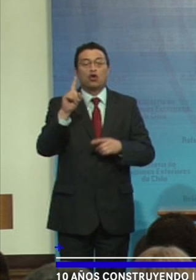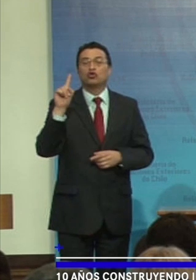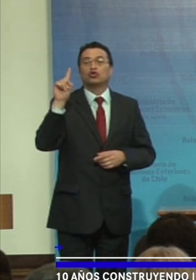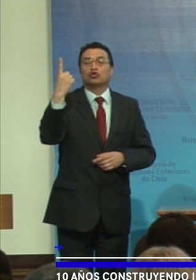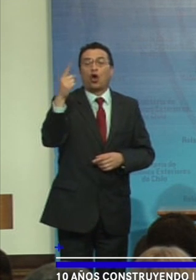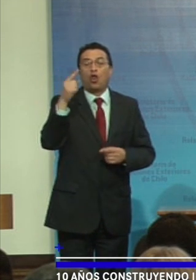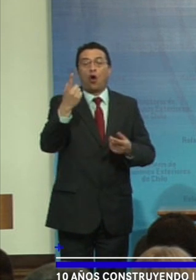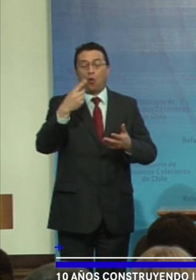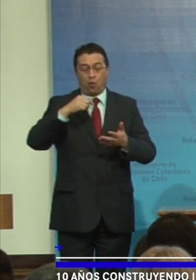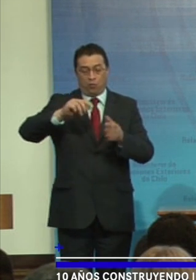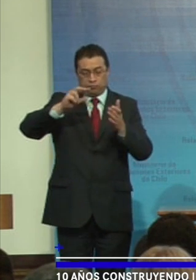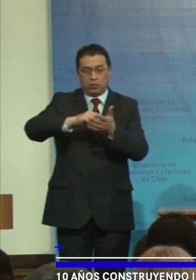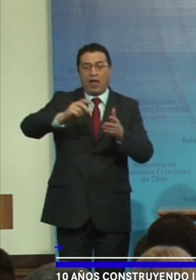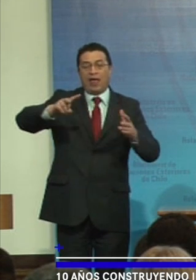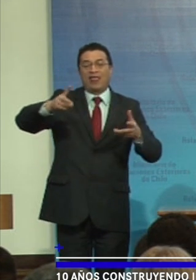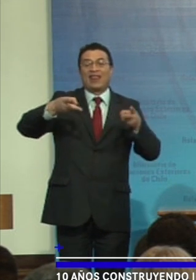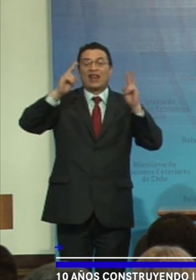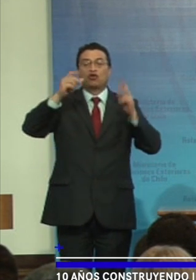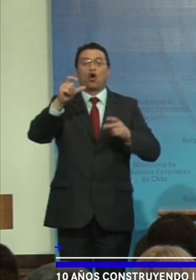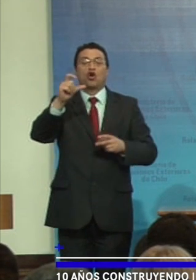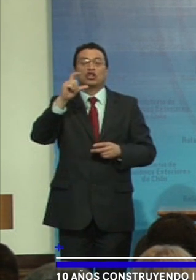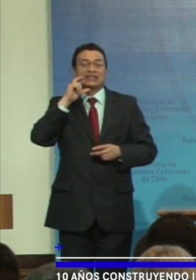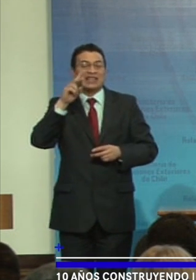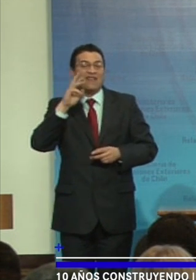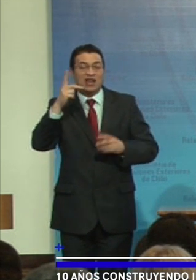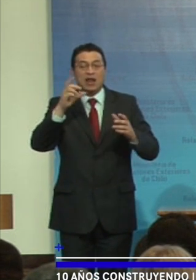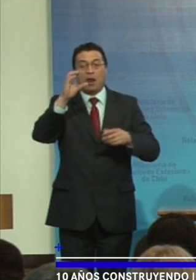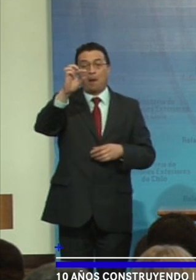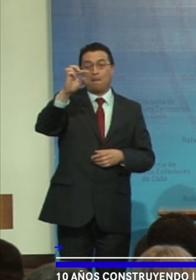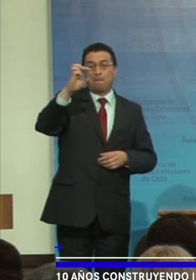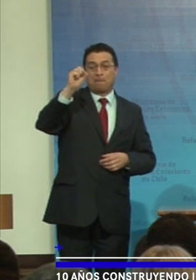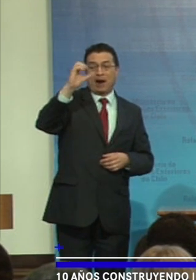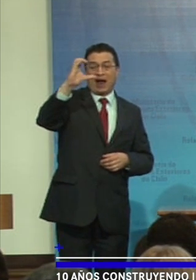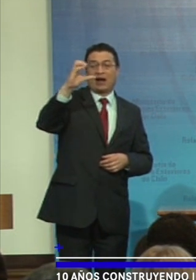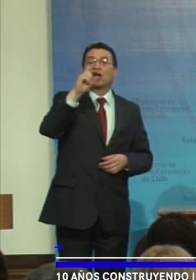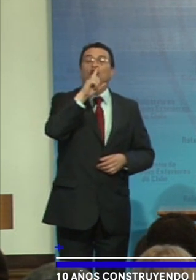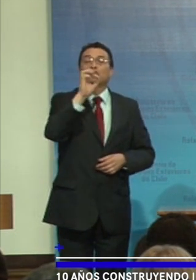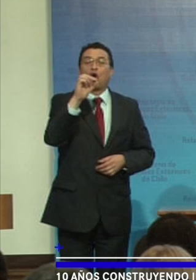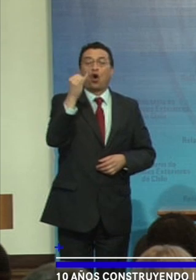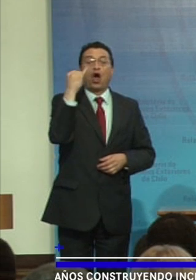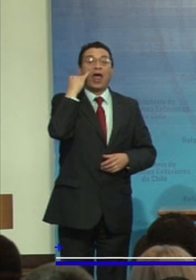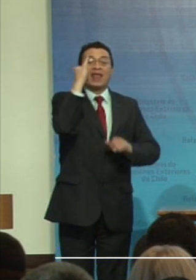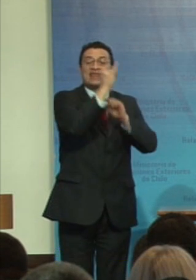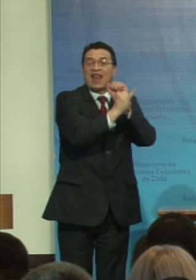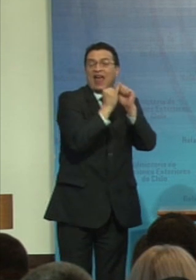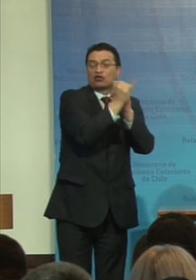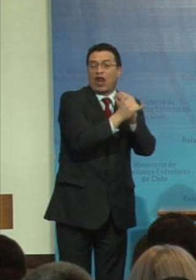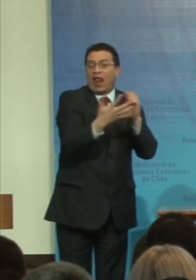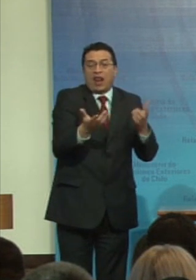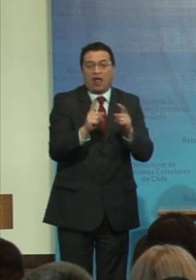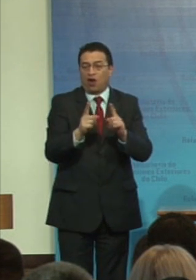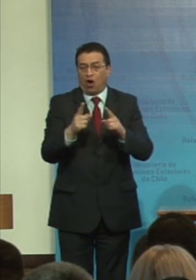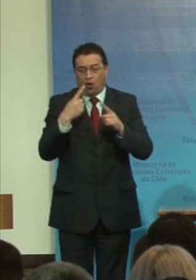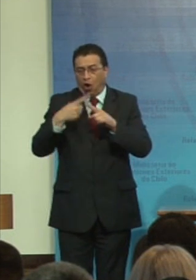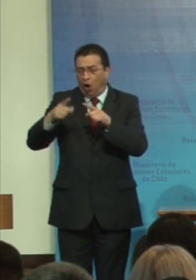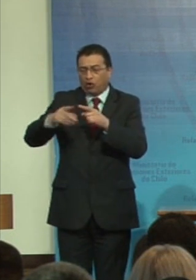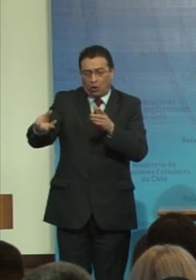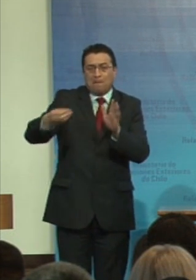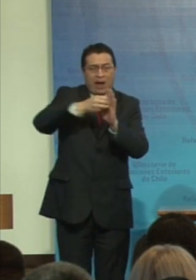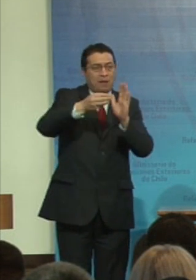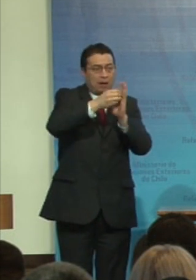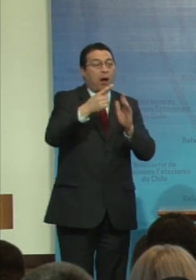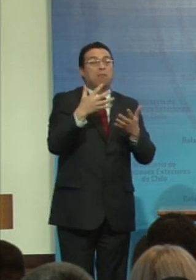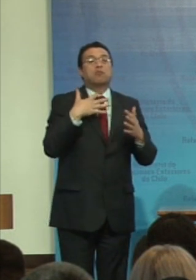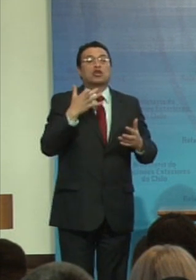Pacto Internacional de Derechos Civiles y Políticos, el Pacto Internacional de Derechos Económicos, Sociales y Culturales y muchos otros, porque la